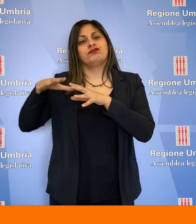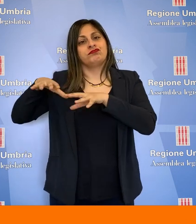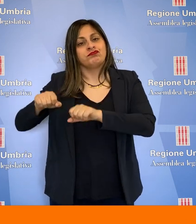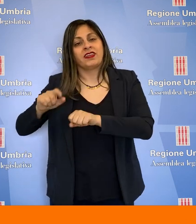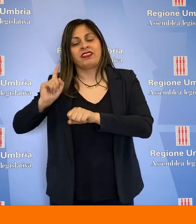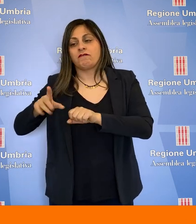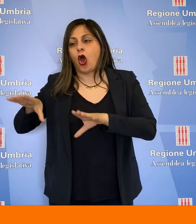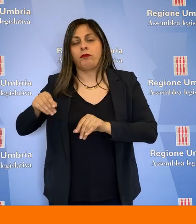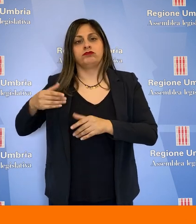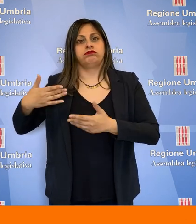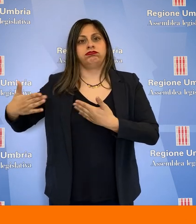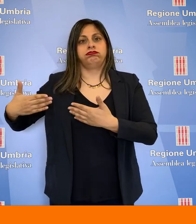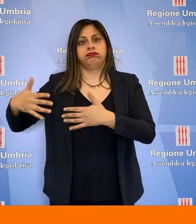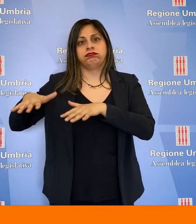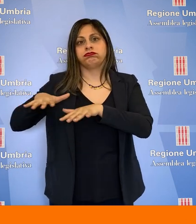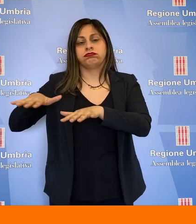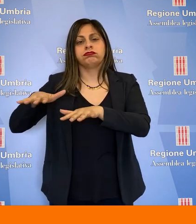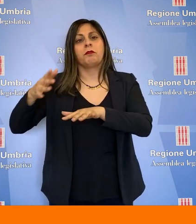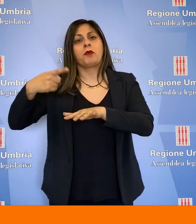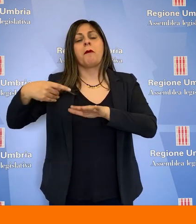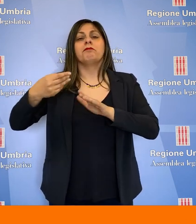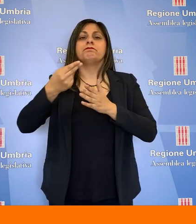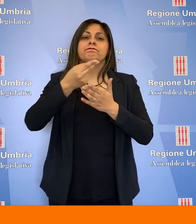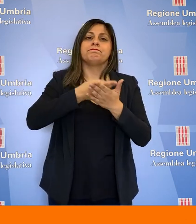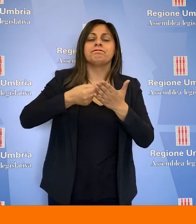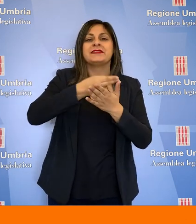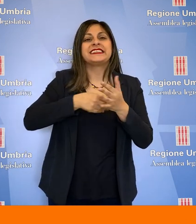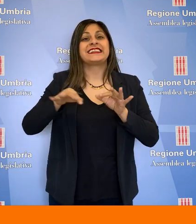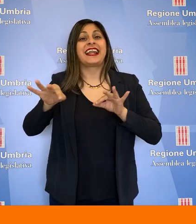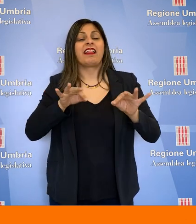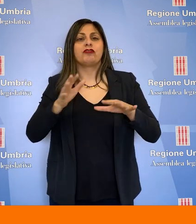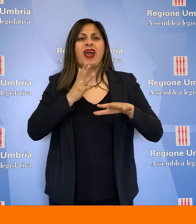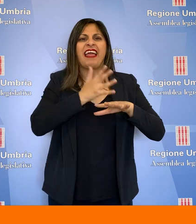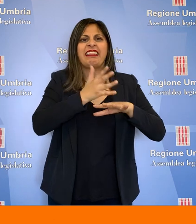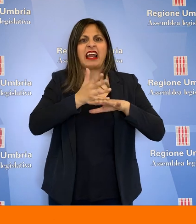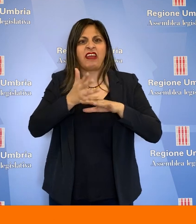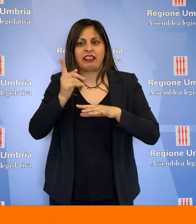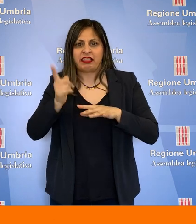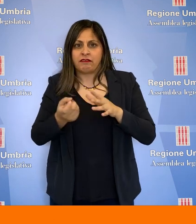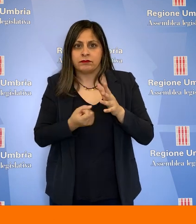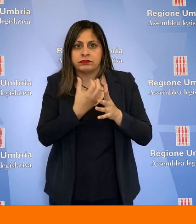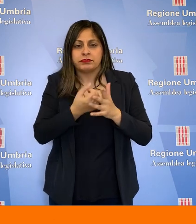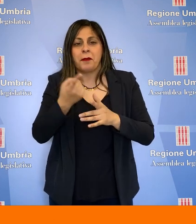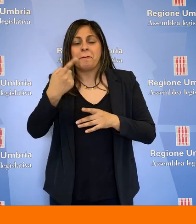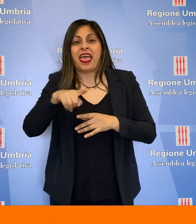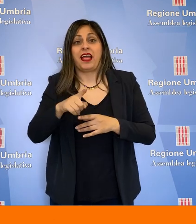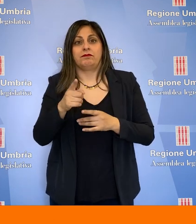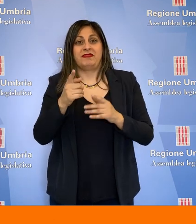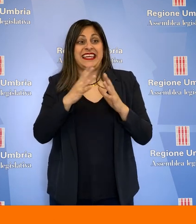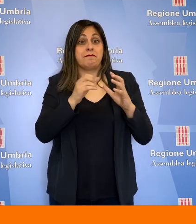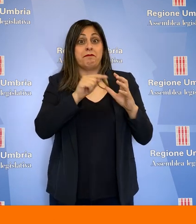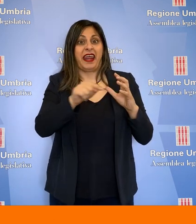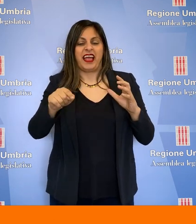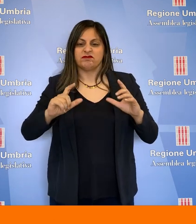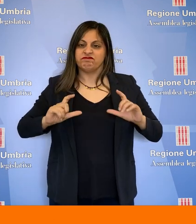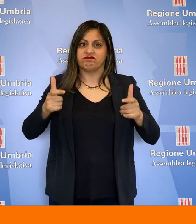ad attivarsi immediatamente per implementare nella programmazione strategica degli interventi destinati al rilancio economico delle imprese, allo